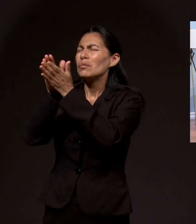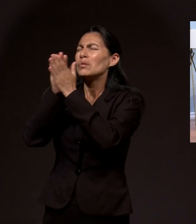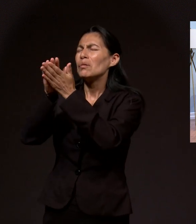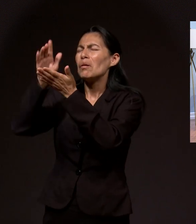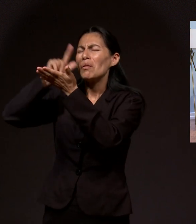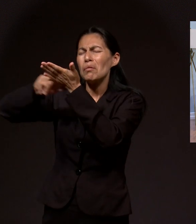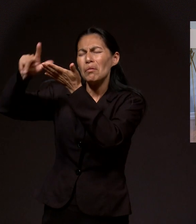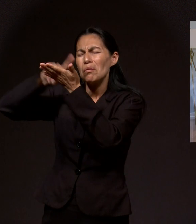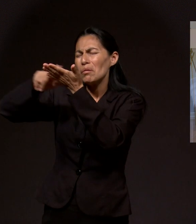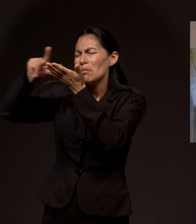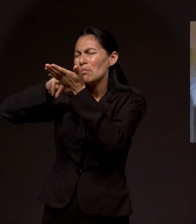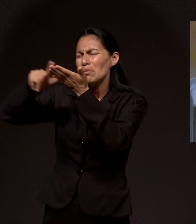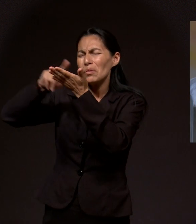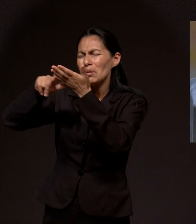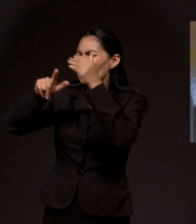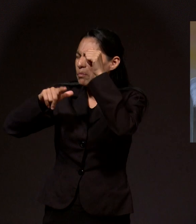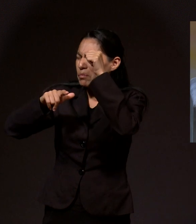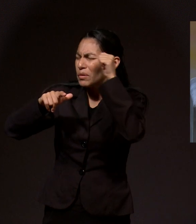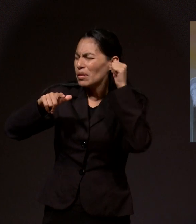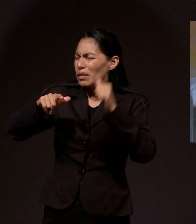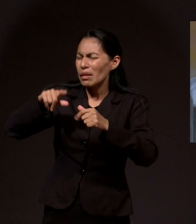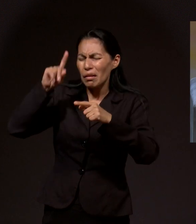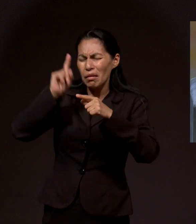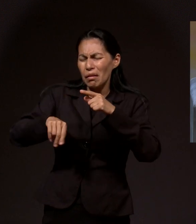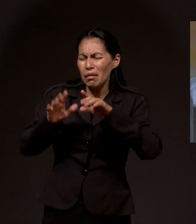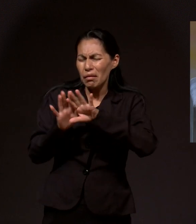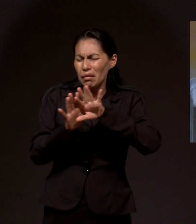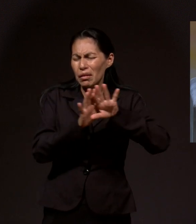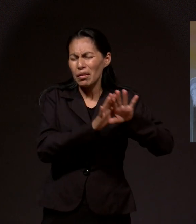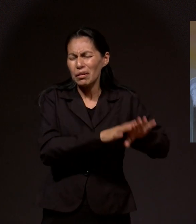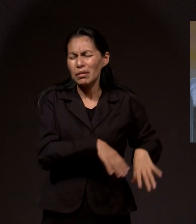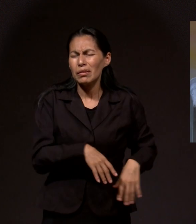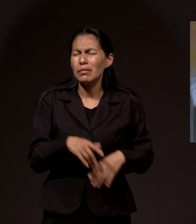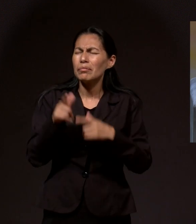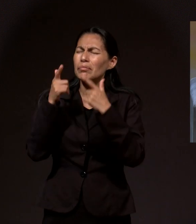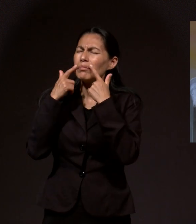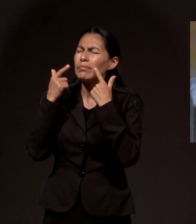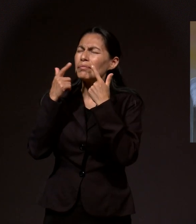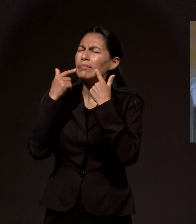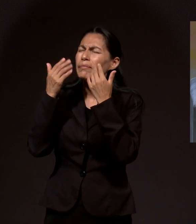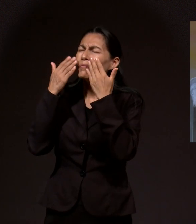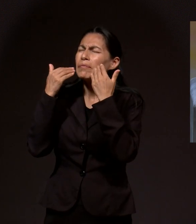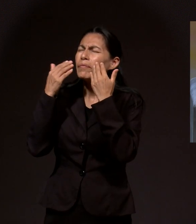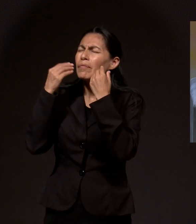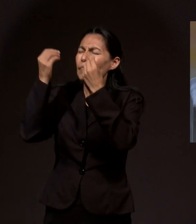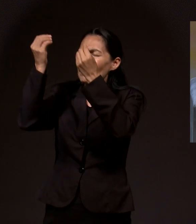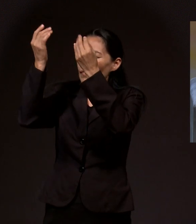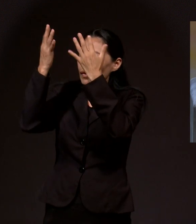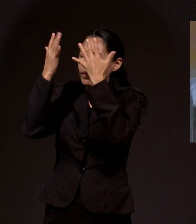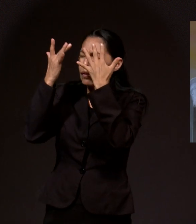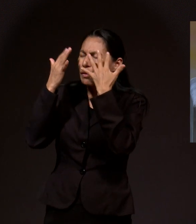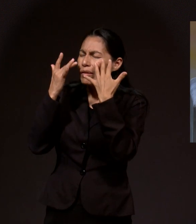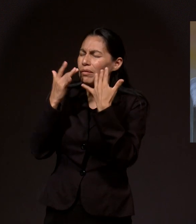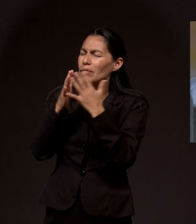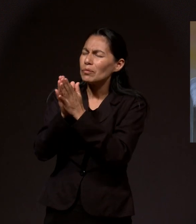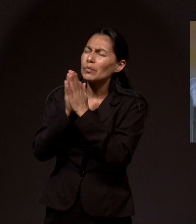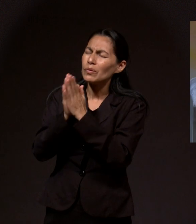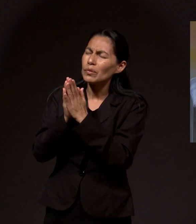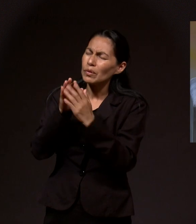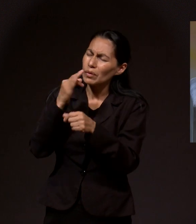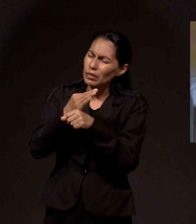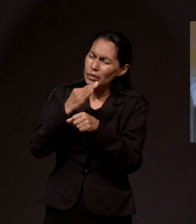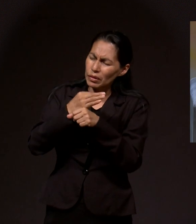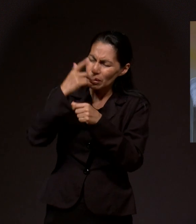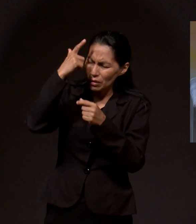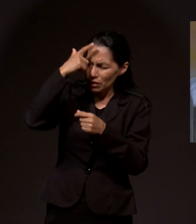nuestros pecados y nos ayudes a hallar gracia y misericordia ante ti en los méritos de Jesús, Señor. Esta noche,